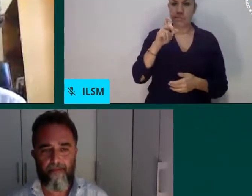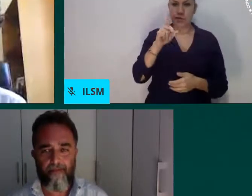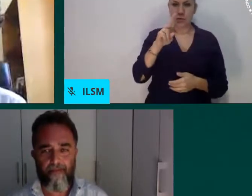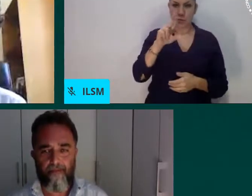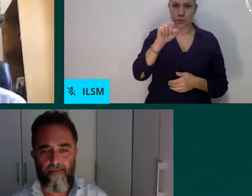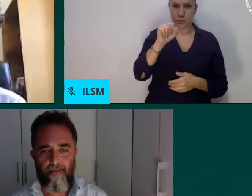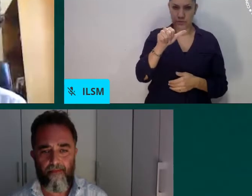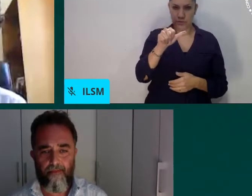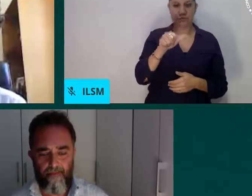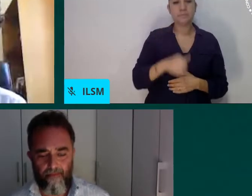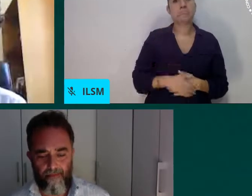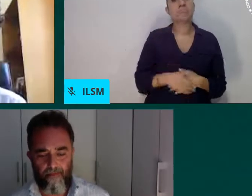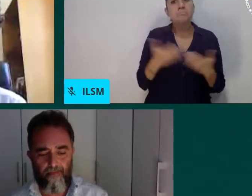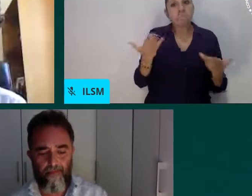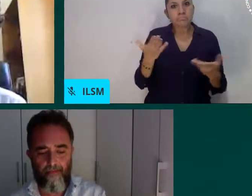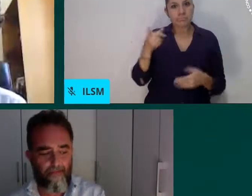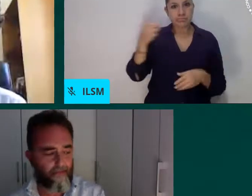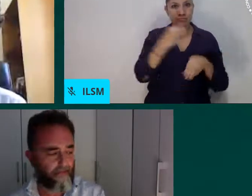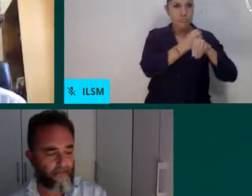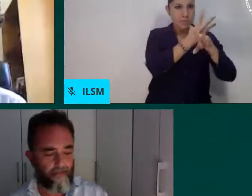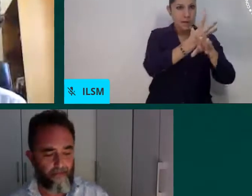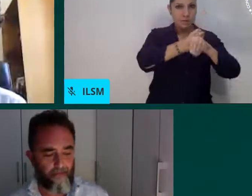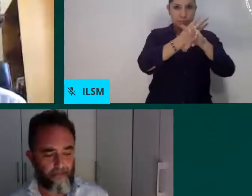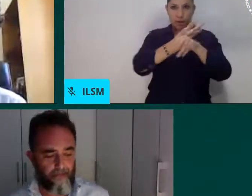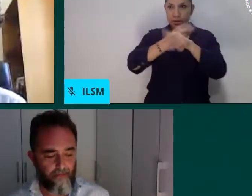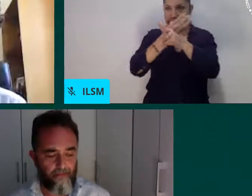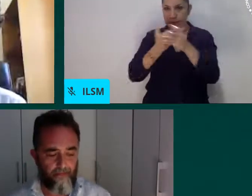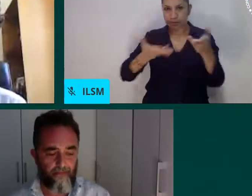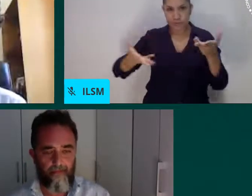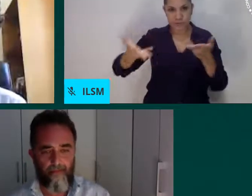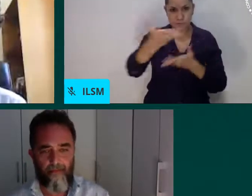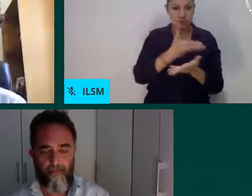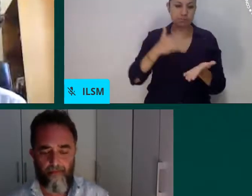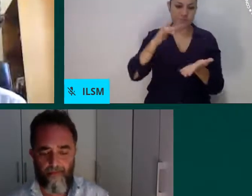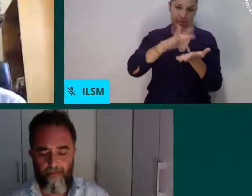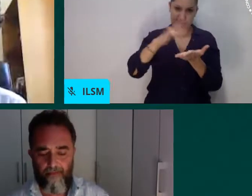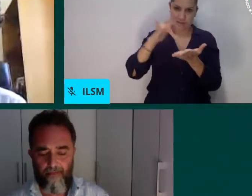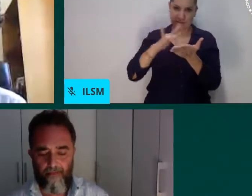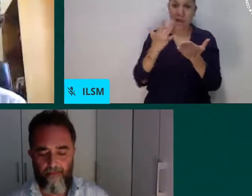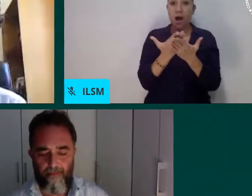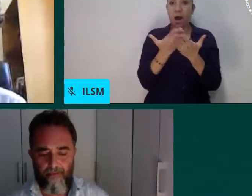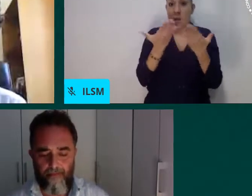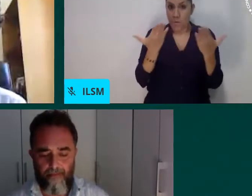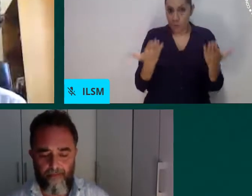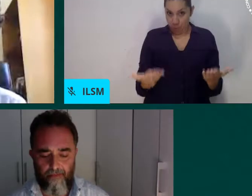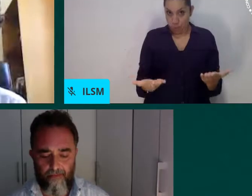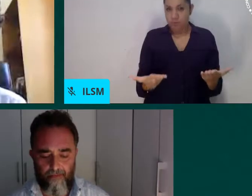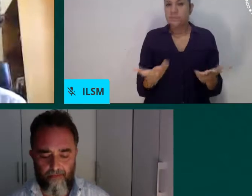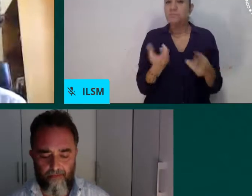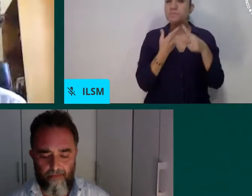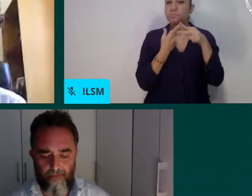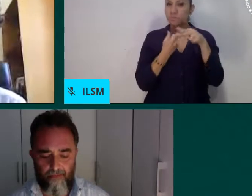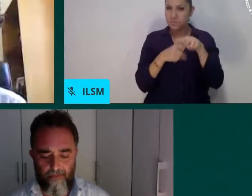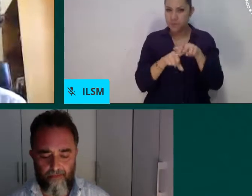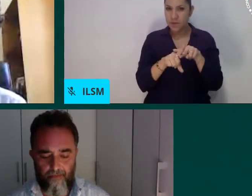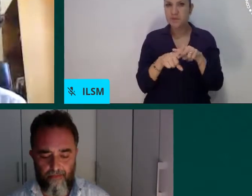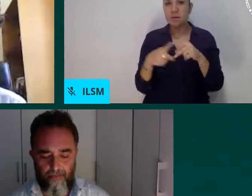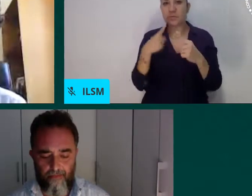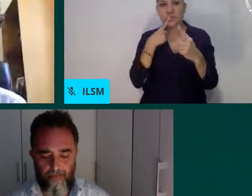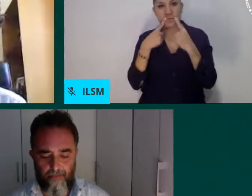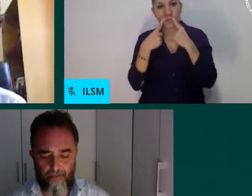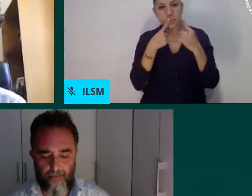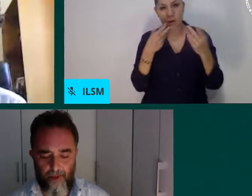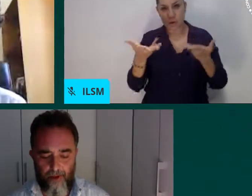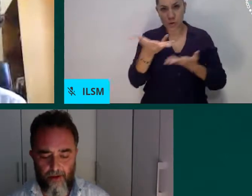preámbulos, iniciamos esta conversación donde vamos a tener un diálogo fluido. Aprovecho